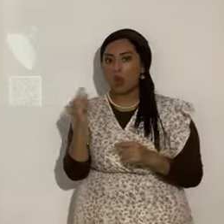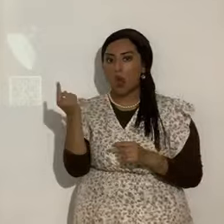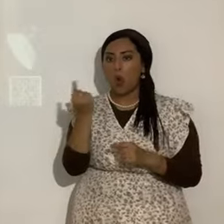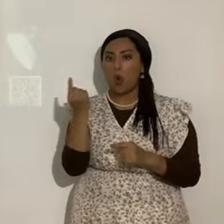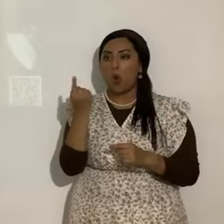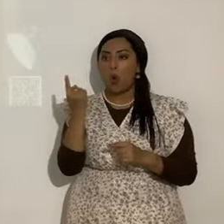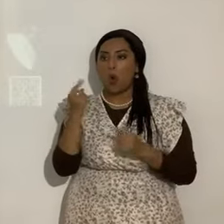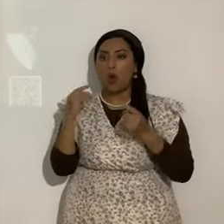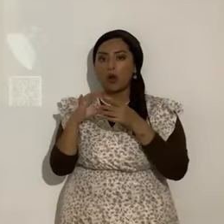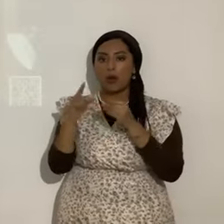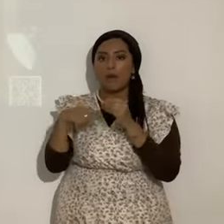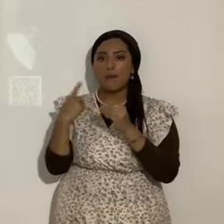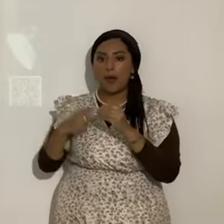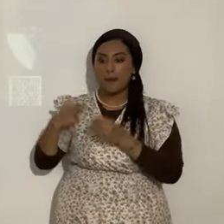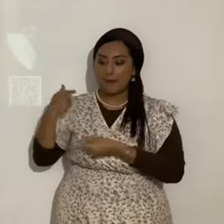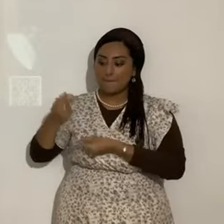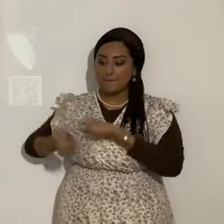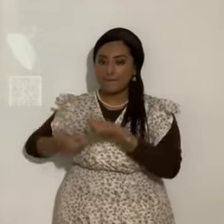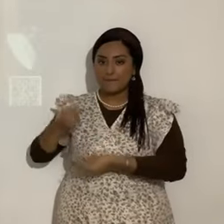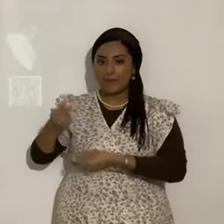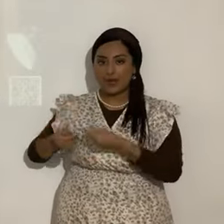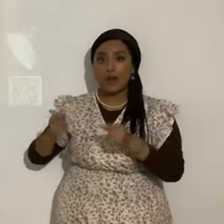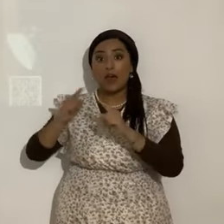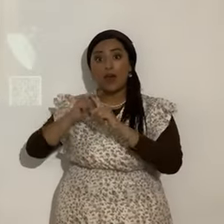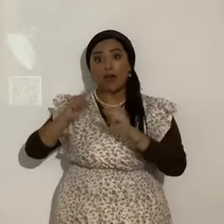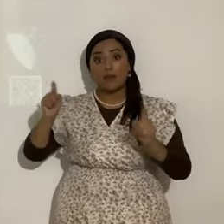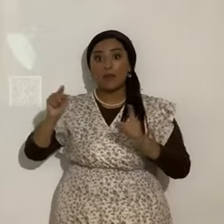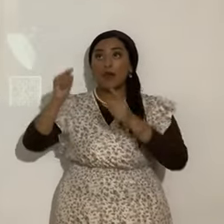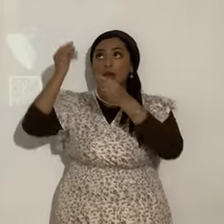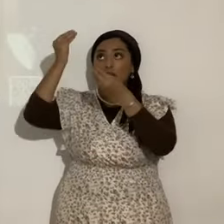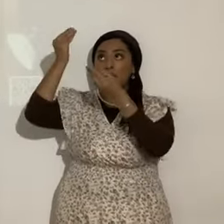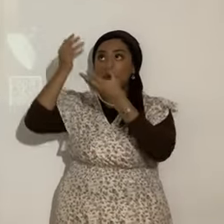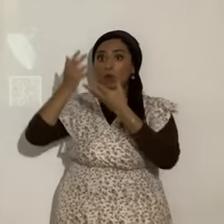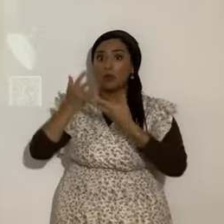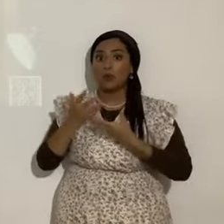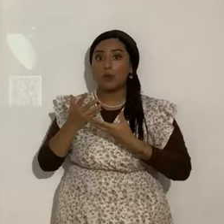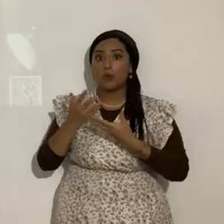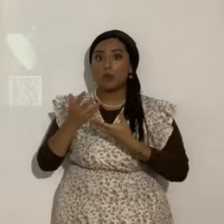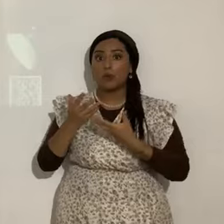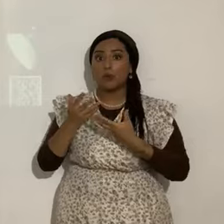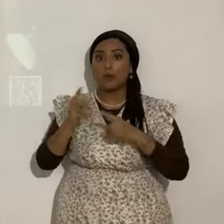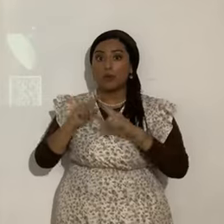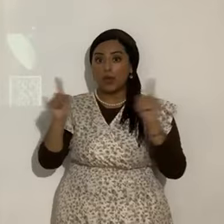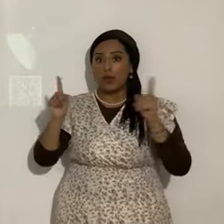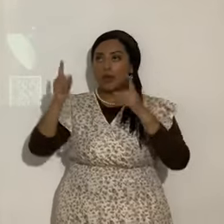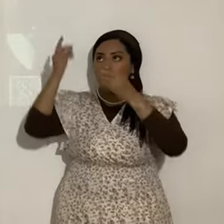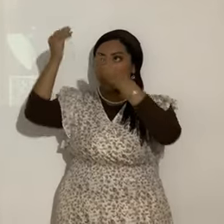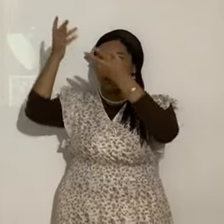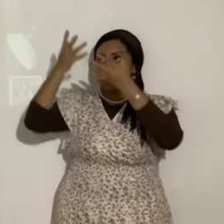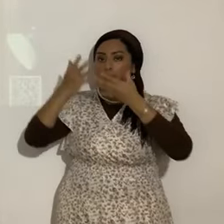física. Sino de revelación. Más bien, sí, de revelación espiritual.